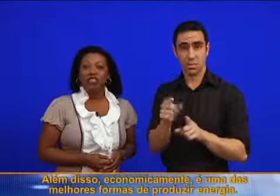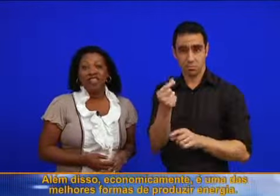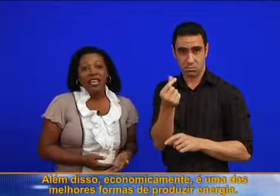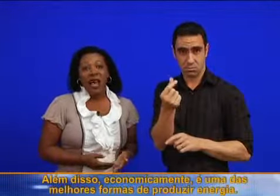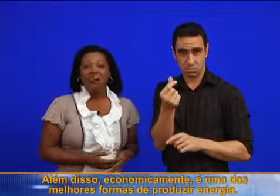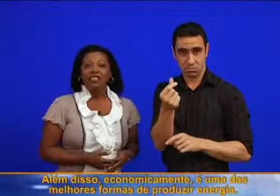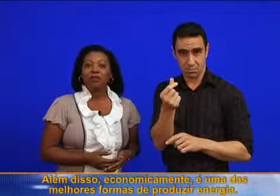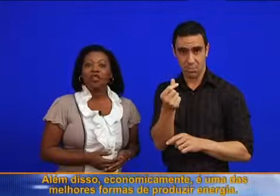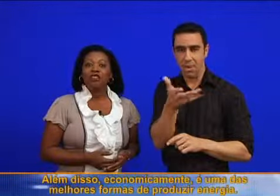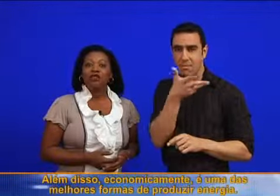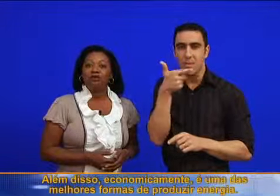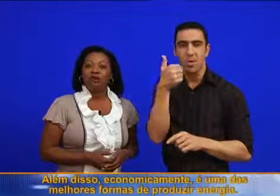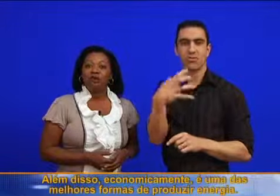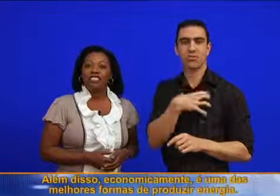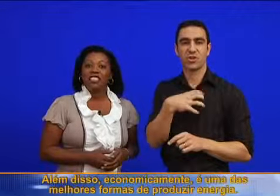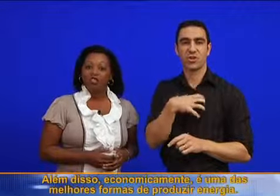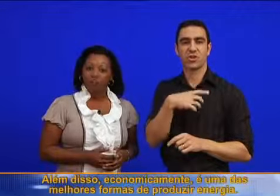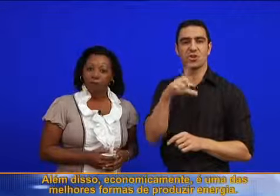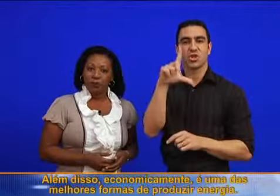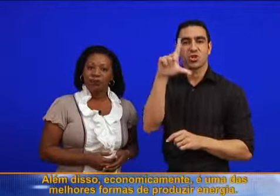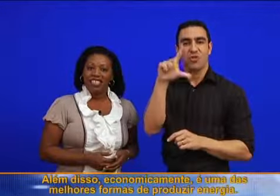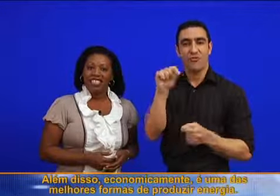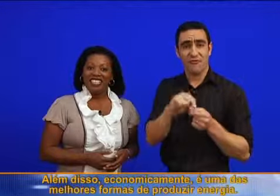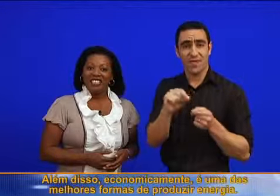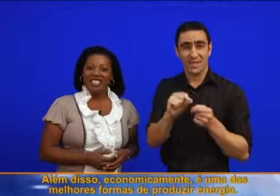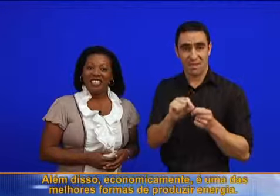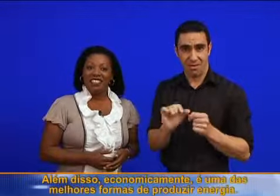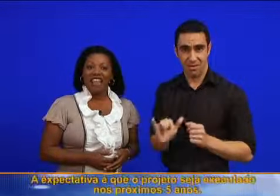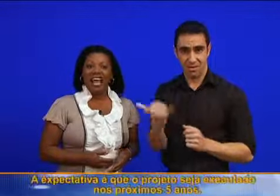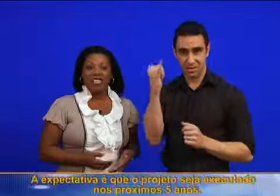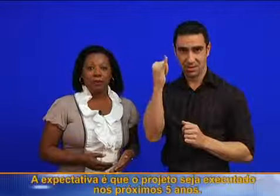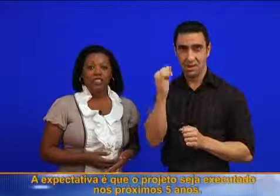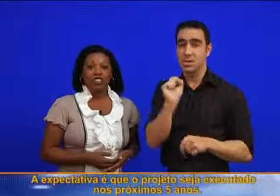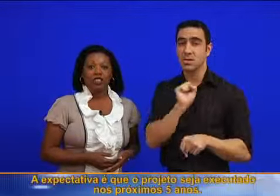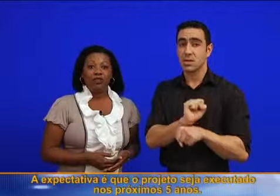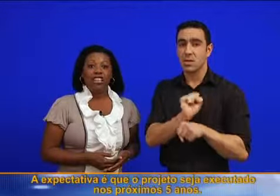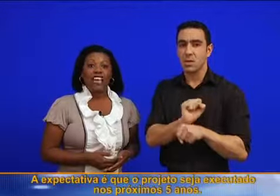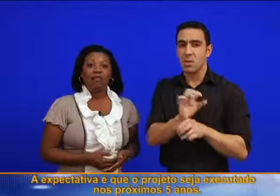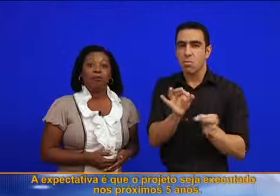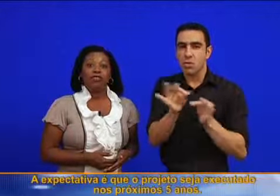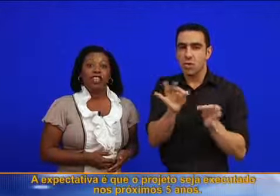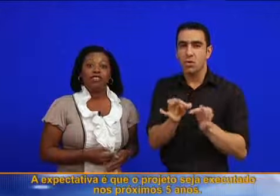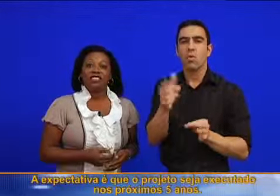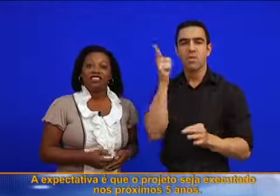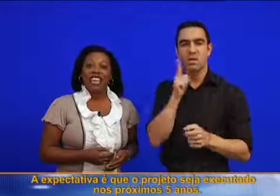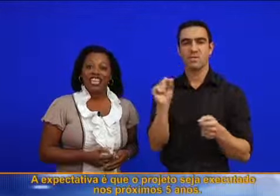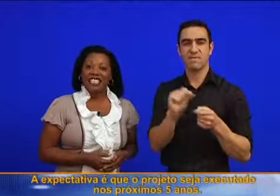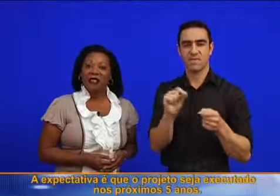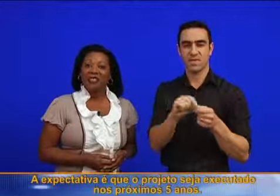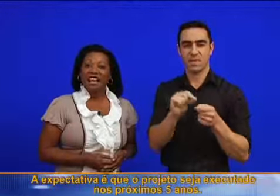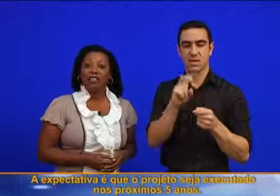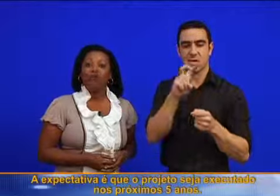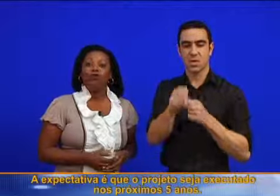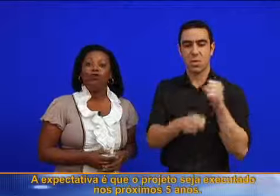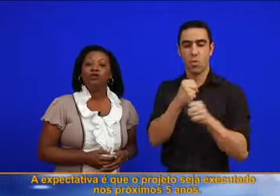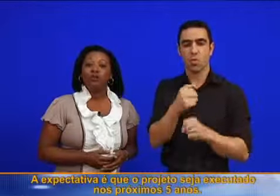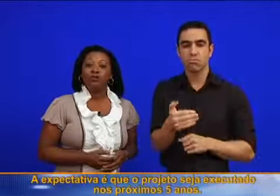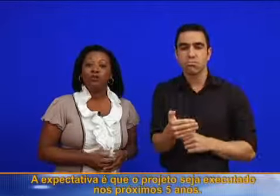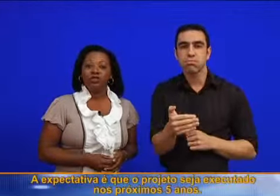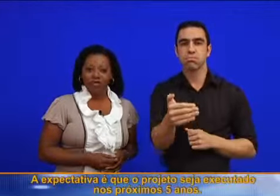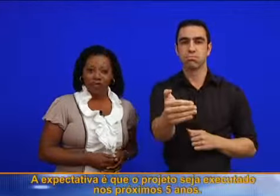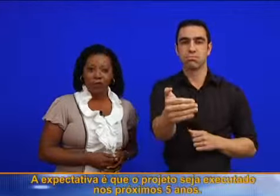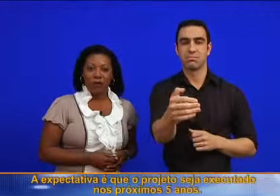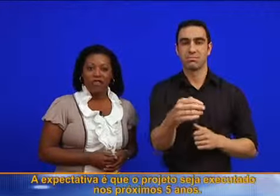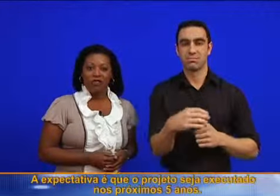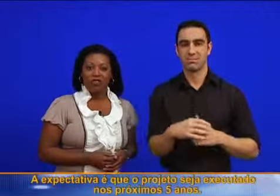economicamente, é uma das melhores formas de produzir energia. A expectativa é que o projeto seja executado nos